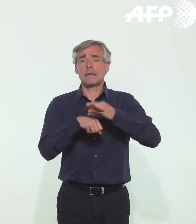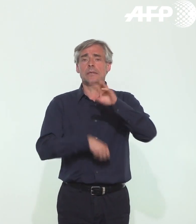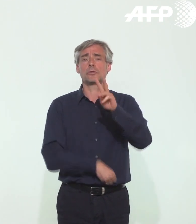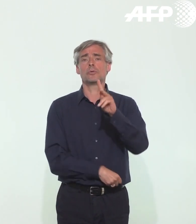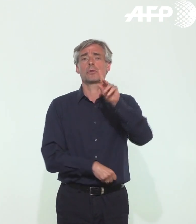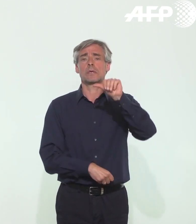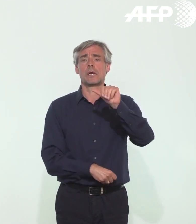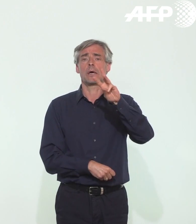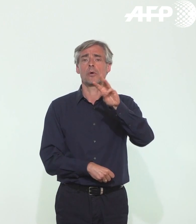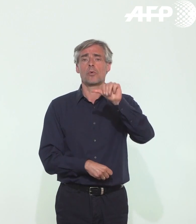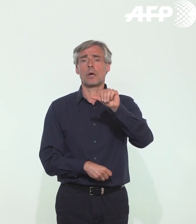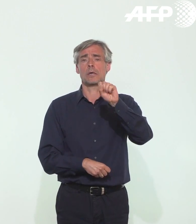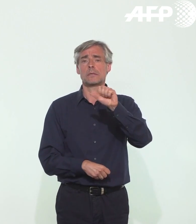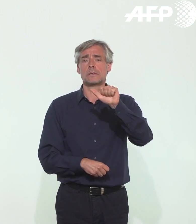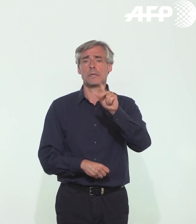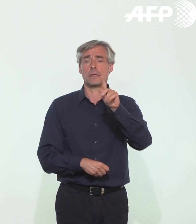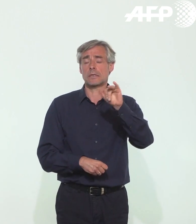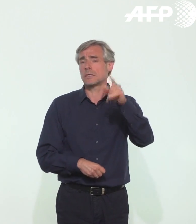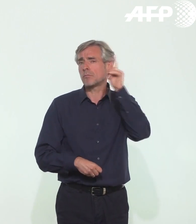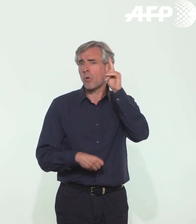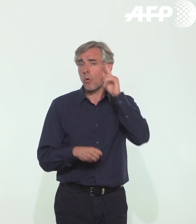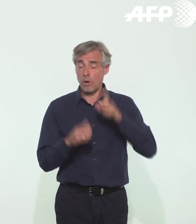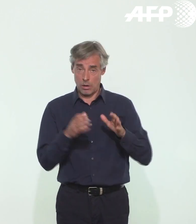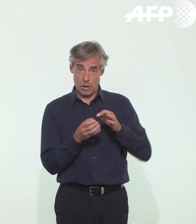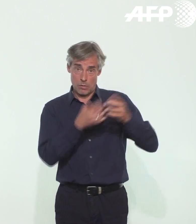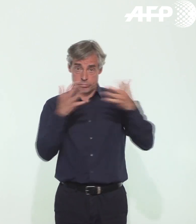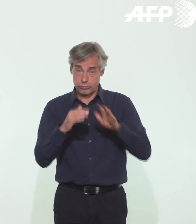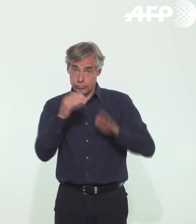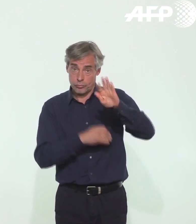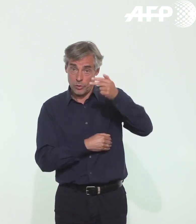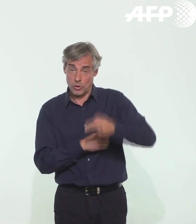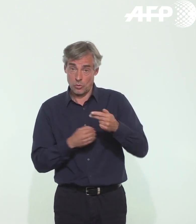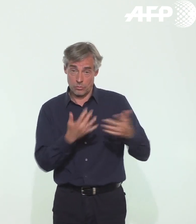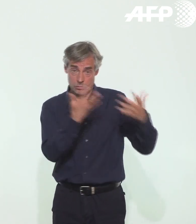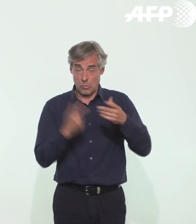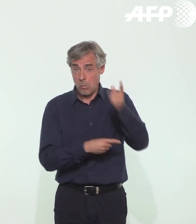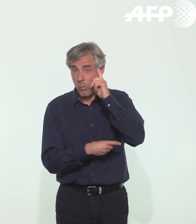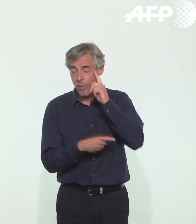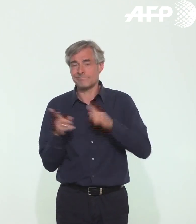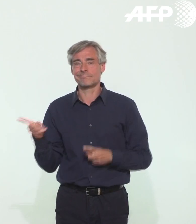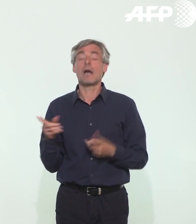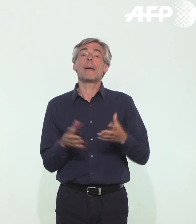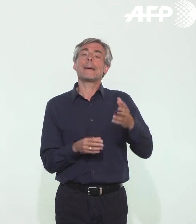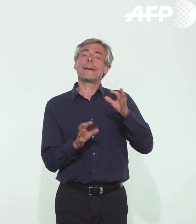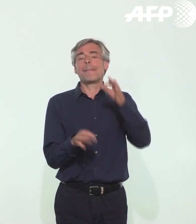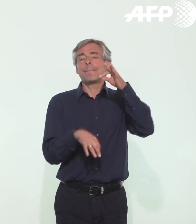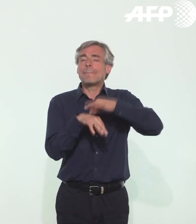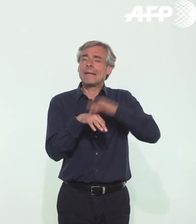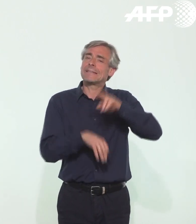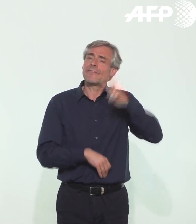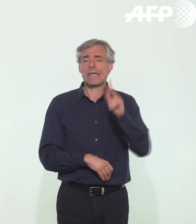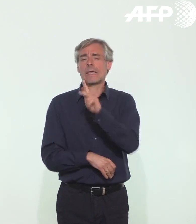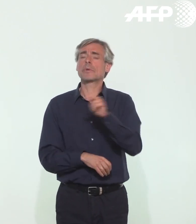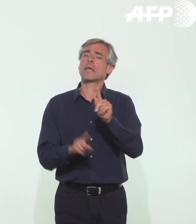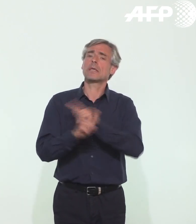augmenté depuis la semaine dernière ? Sait-on expliqué ce phénomène ? Faut-il s'en inquiéter ? Ce ne sont pas pas exactement des maladies de Kawasaki. Les pédiatres